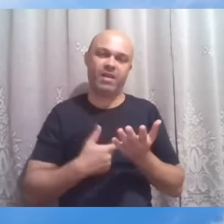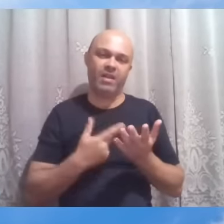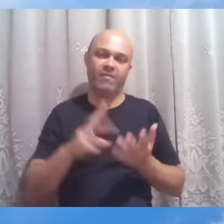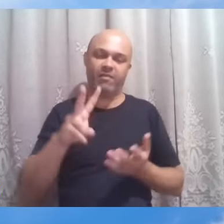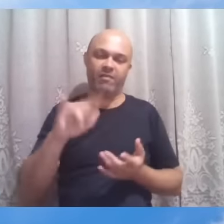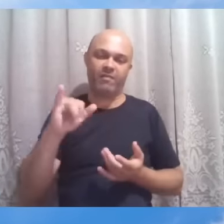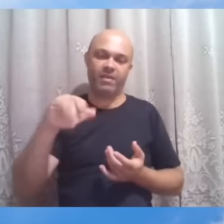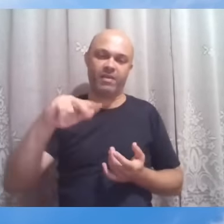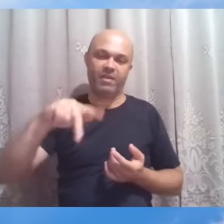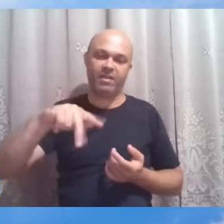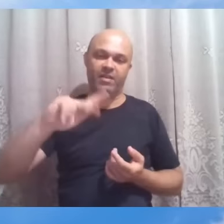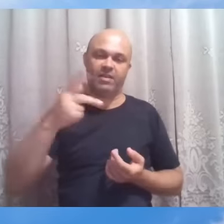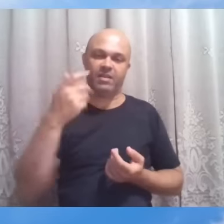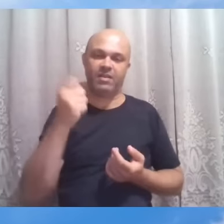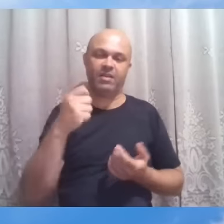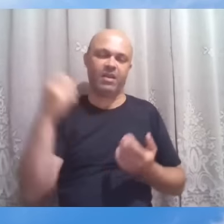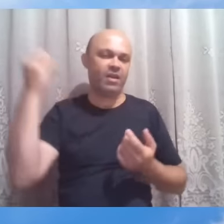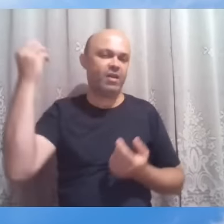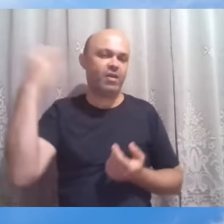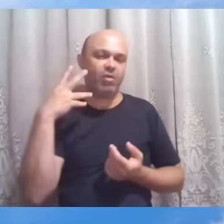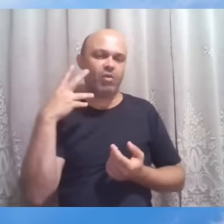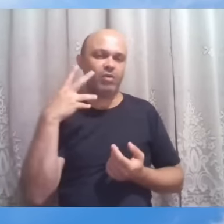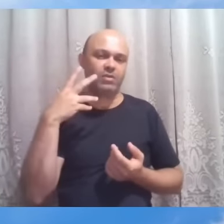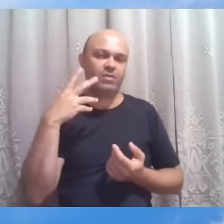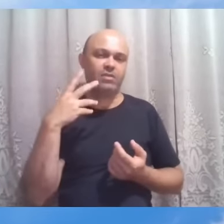166, Respostas do Alto,